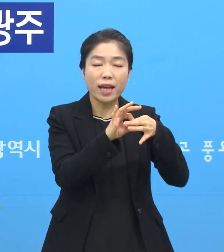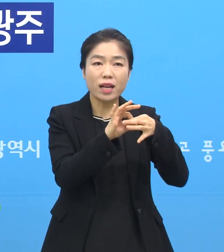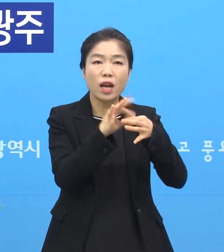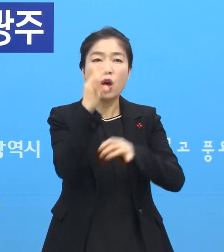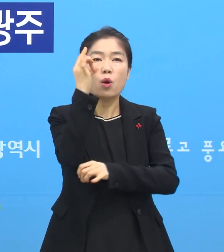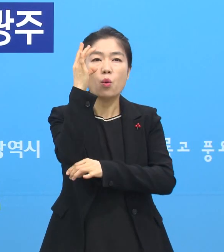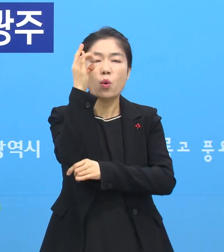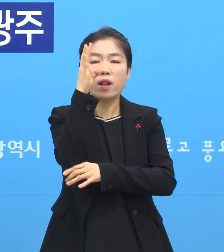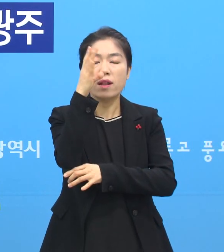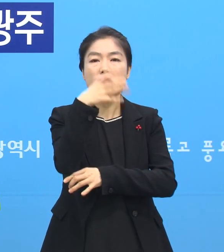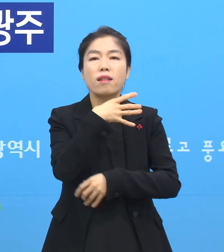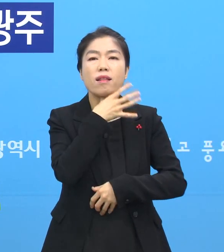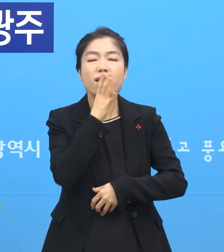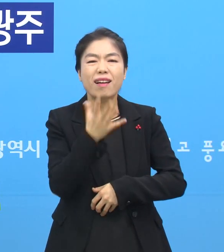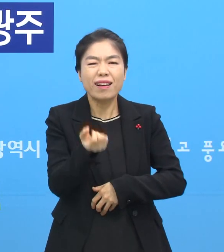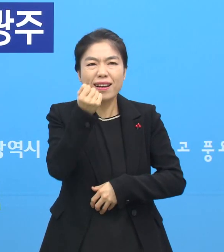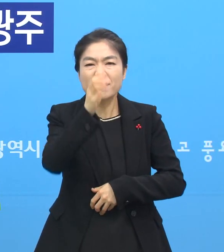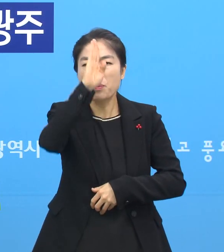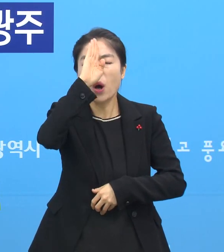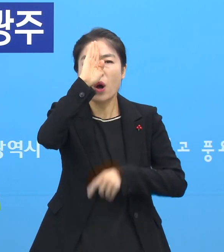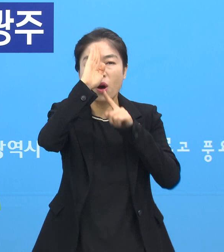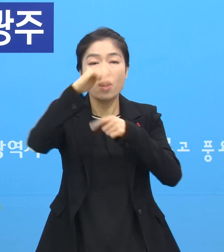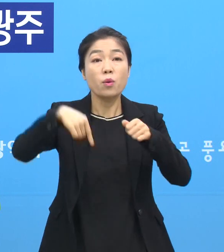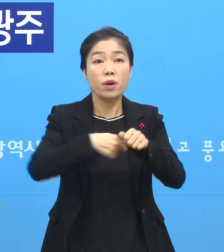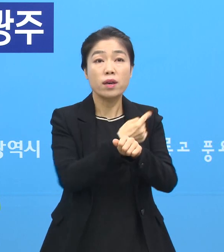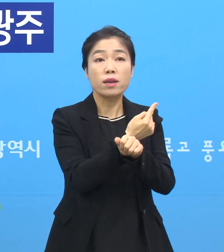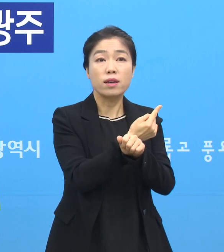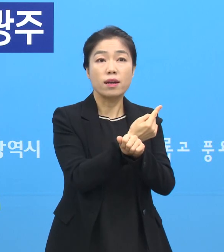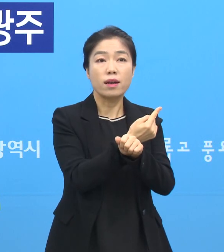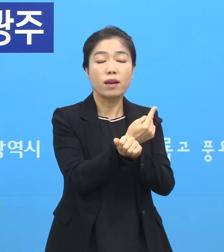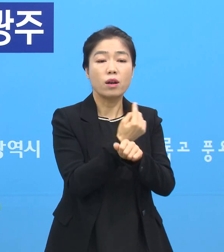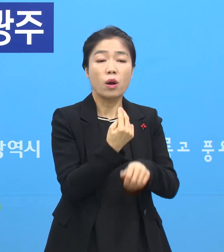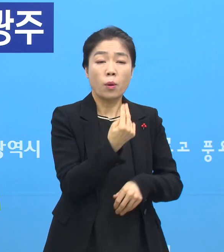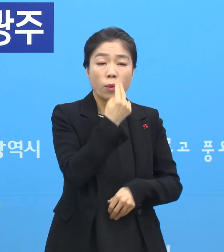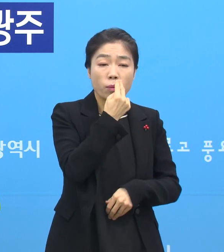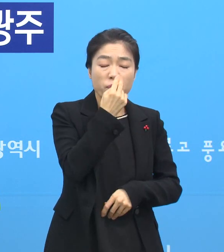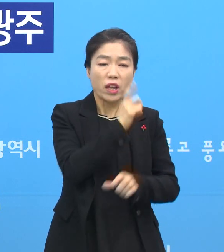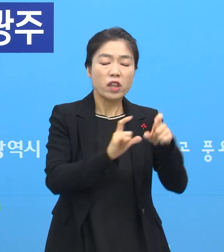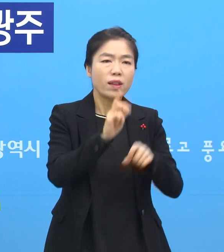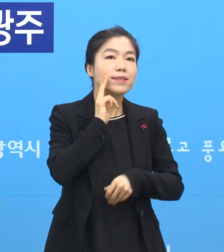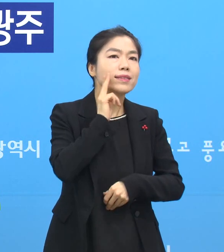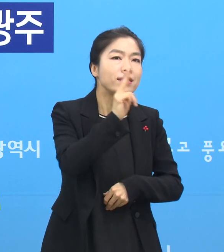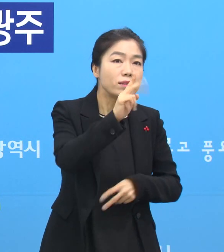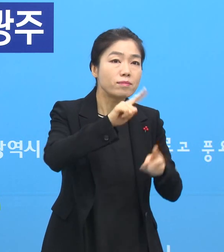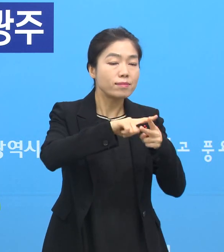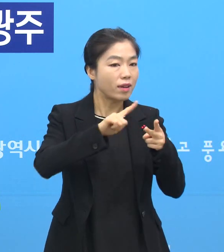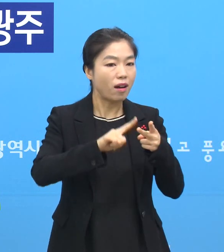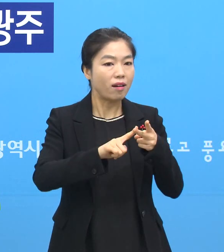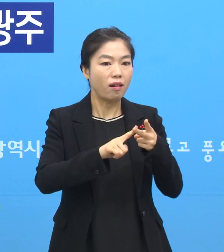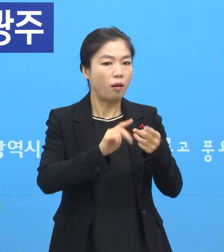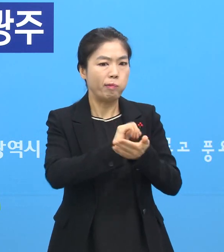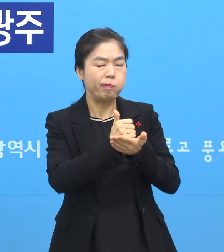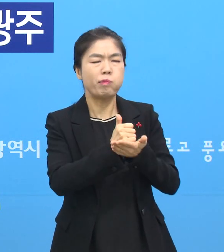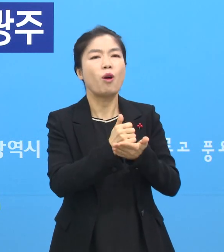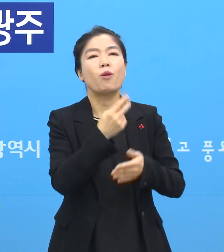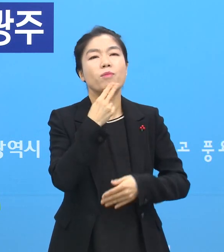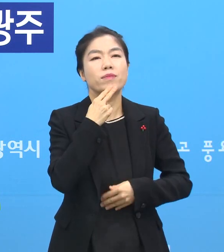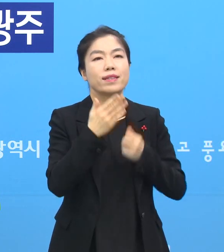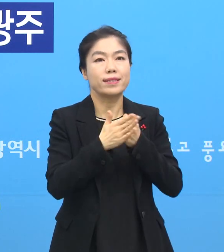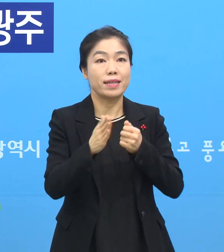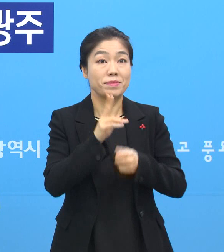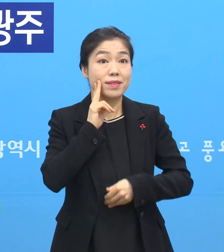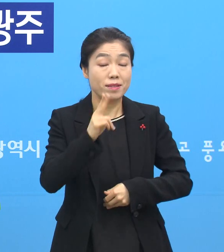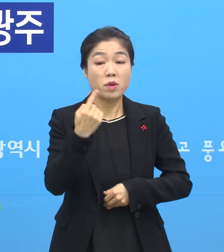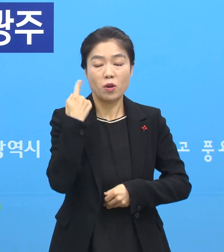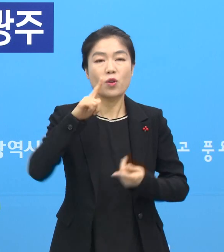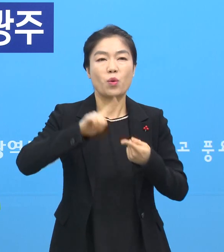어르신들께서 갖고 계시는 질환 이외에 호흡기 증상이 더 심해지신 거나 이런 분들은 아직 없어서 중등증은